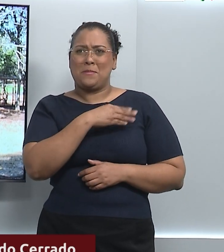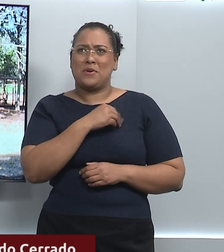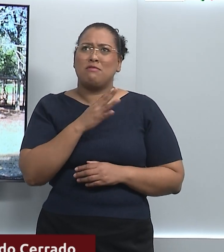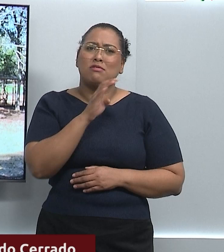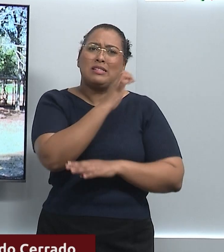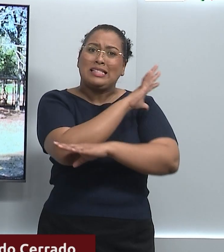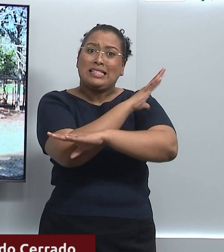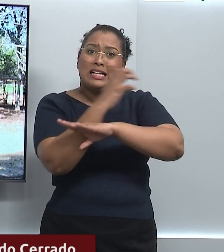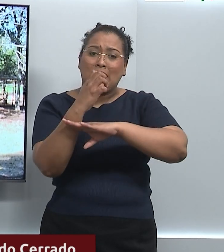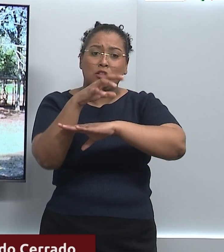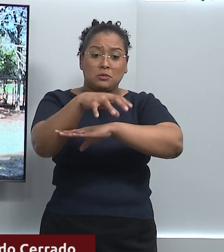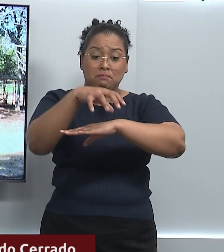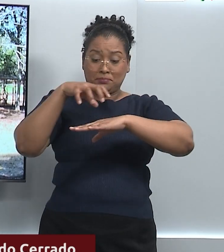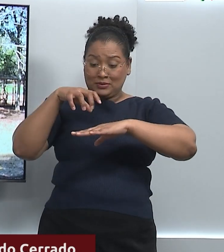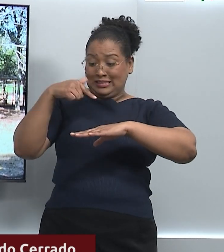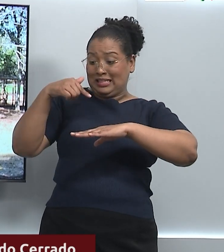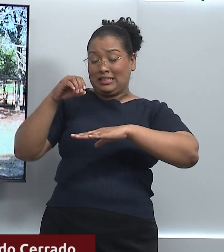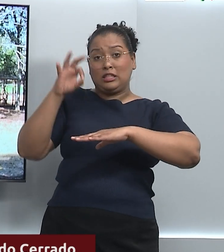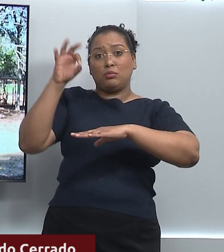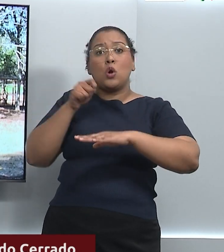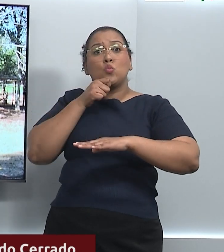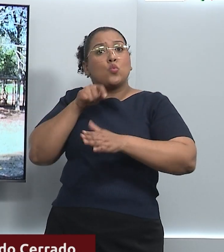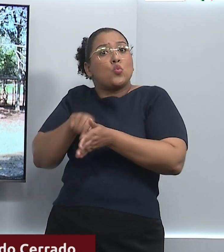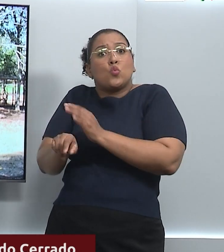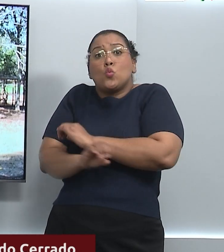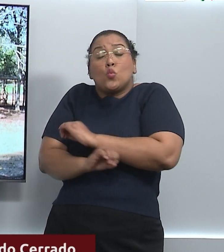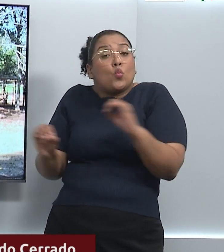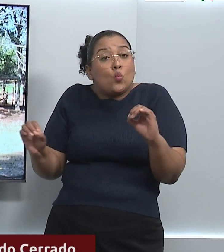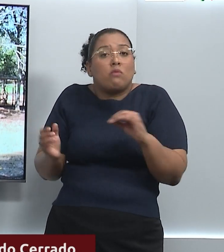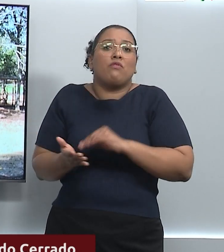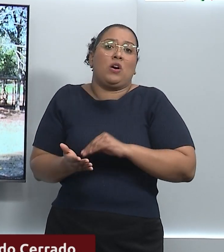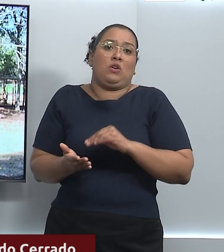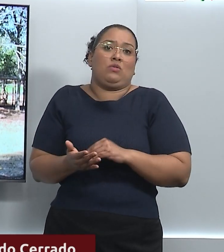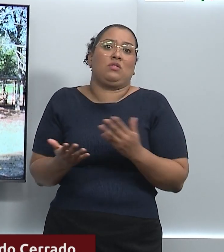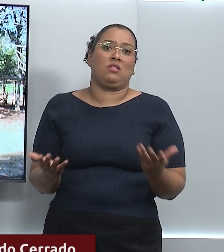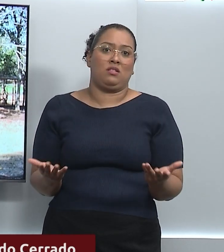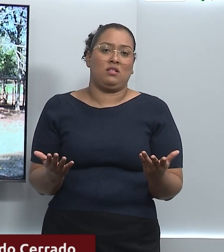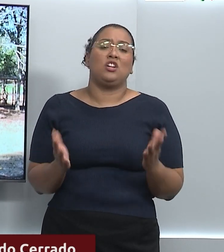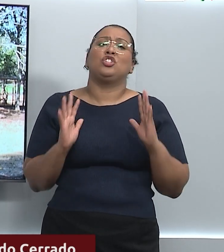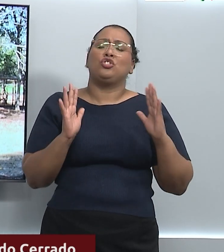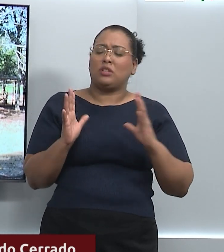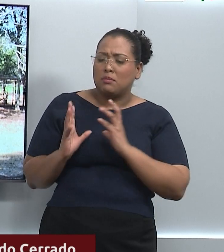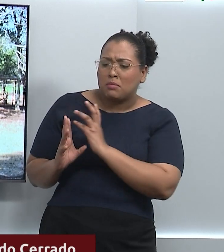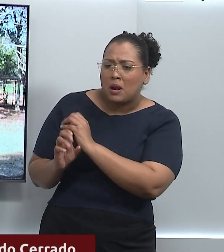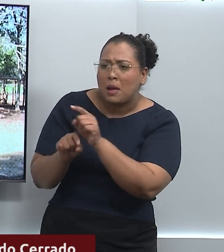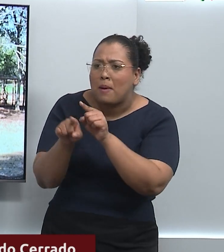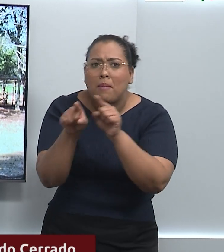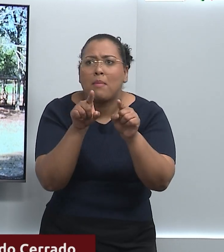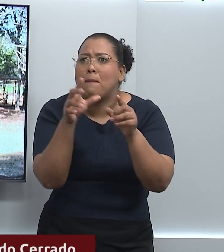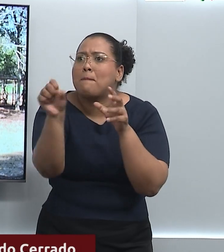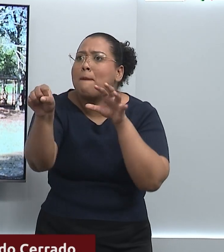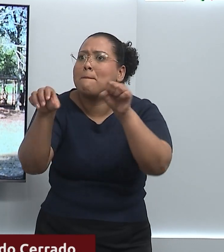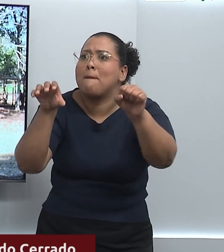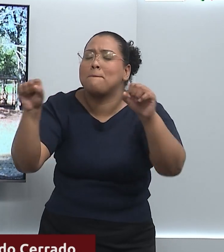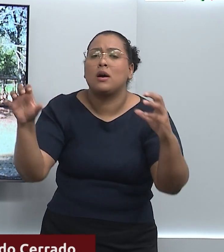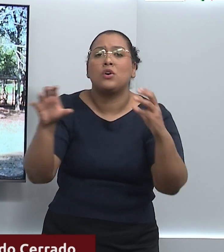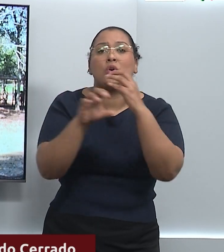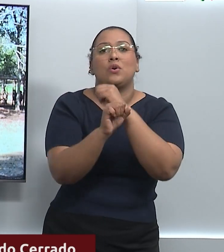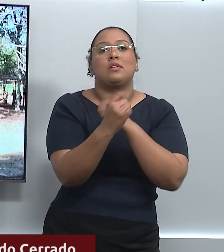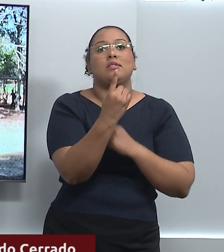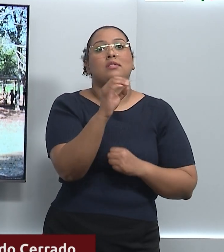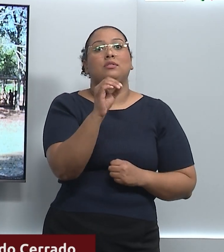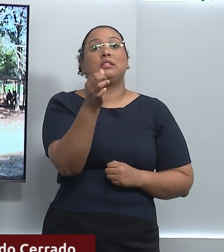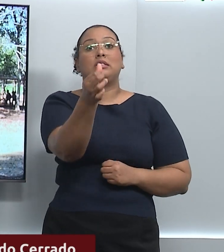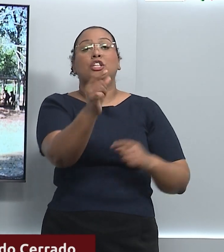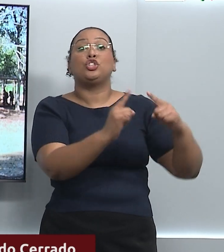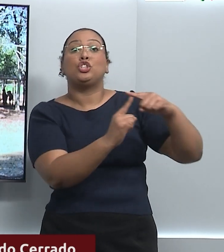do Cerrado ainda são poucos estudados pela ciência. Ao todo, foram identificadas 116 espécies, das quais